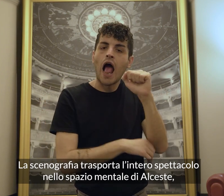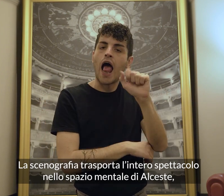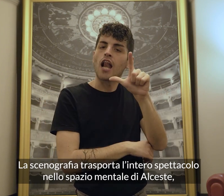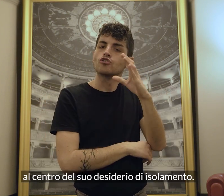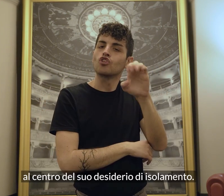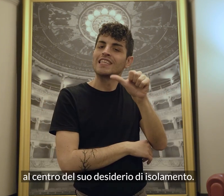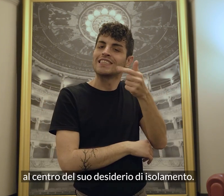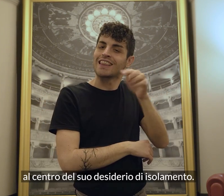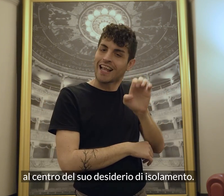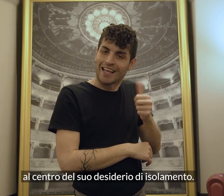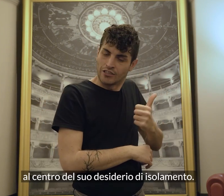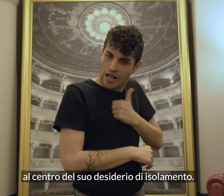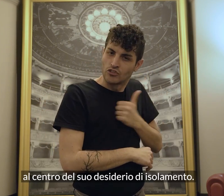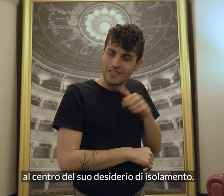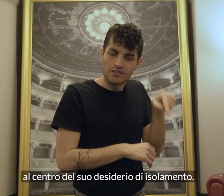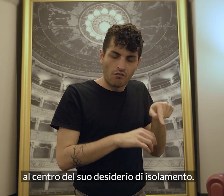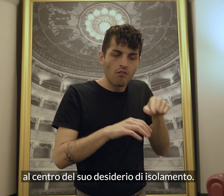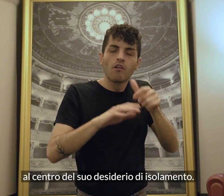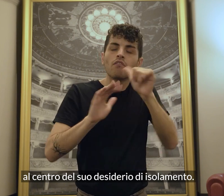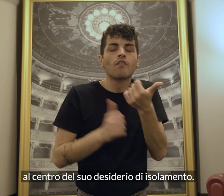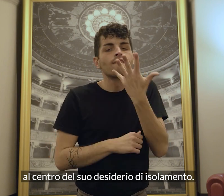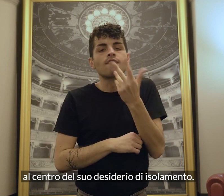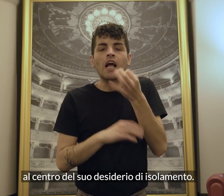al centro del suo desiderio di isolamento.